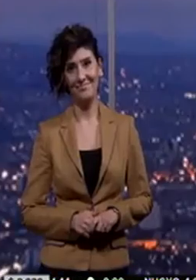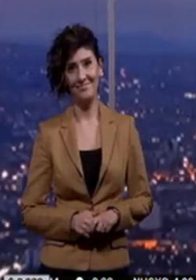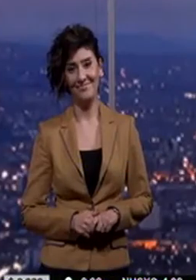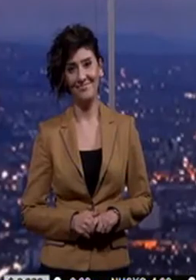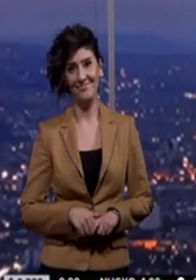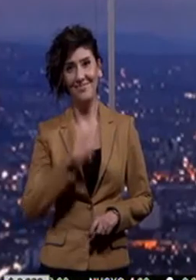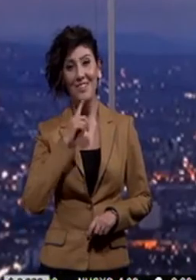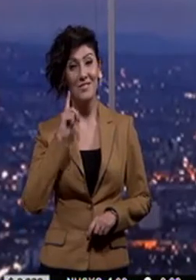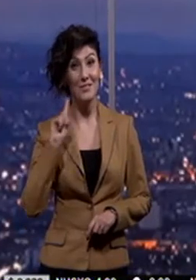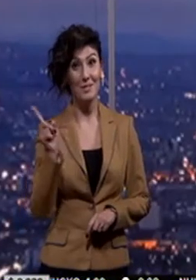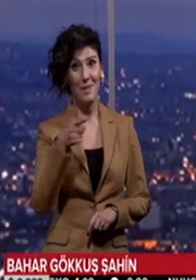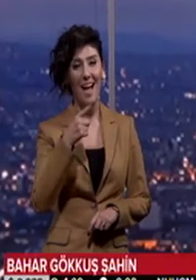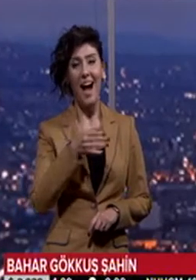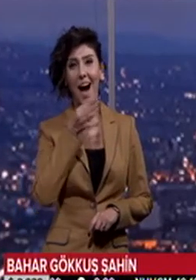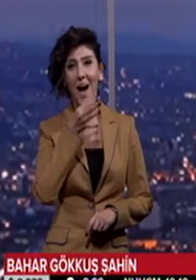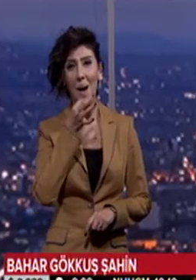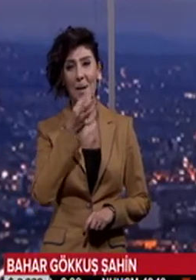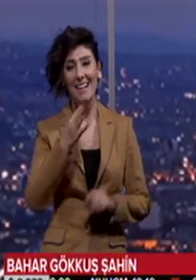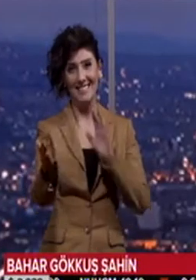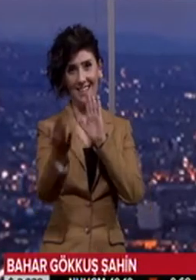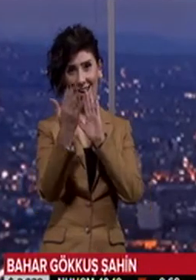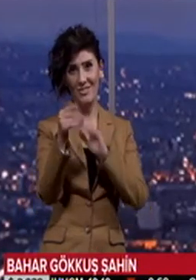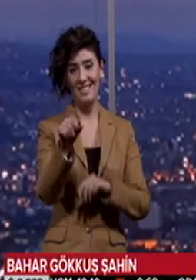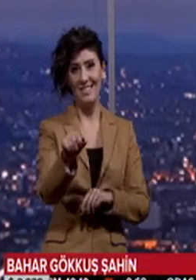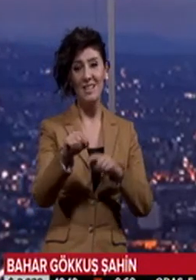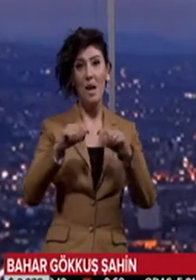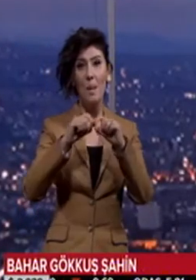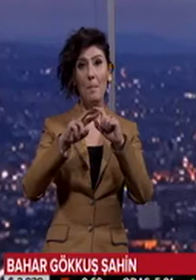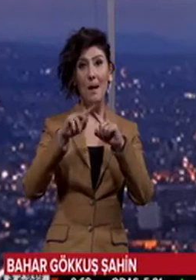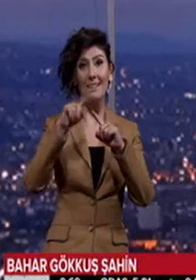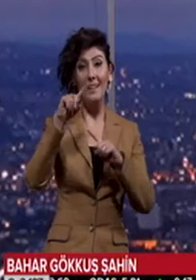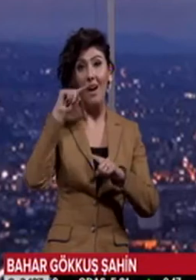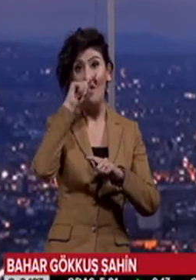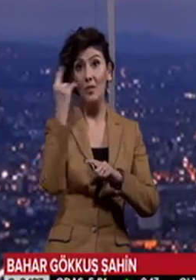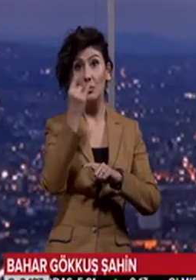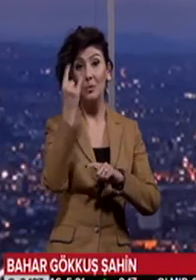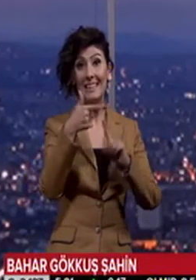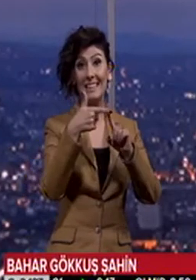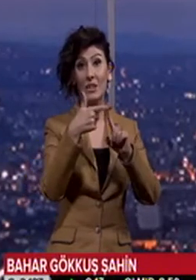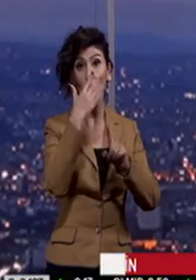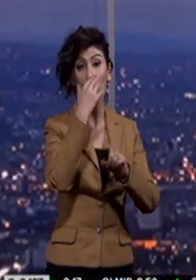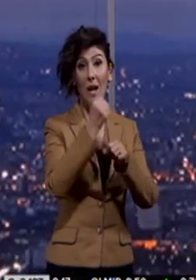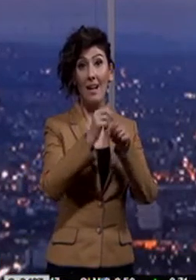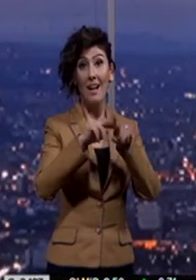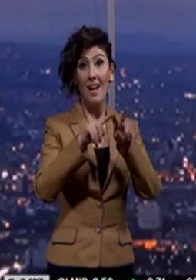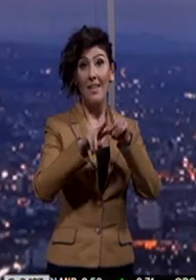İŞİTME ENGELLİLER HABER BÜLTENİ İLE KARŞINIZDAYIZ. Batı Afrika turunun ikinci durağı Gana'daki temaslarını tamamlayan